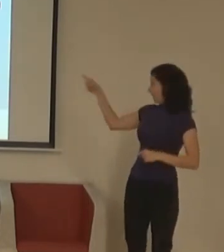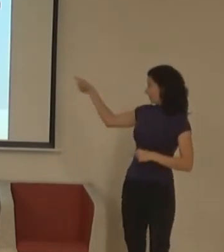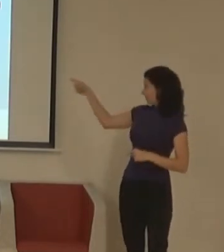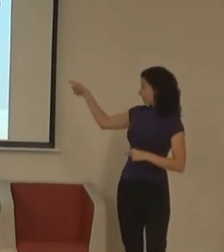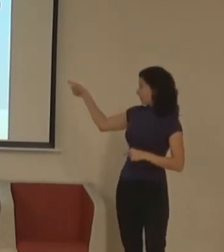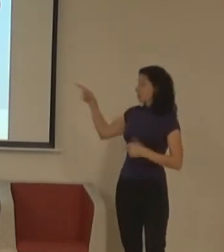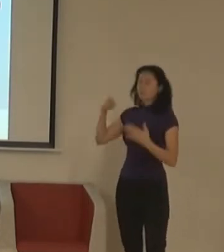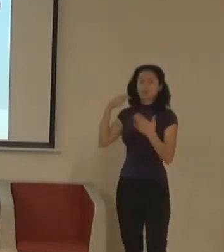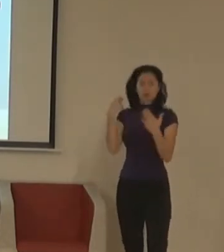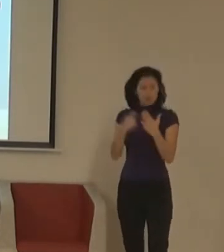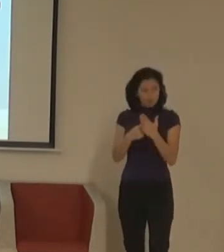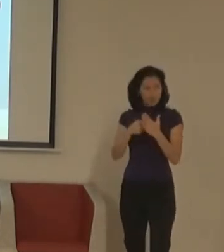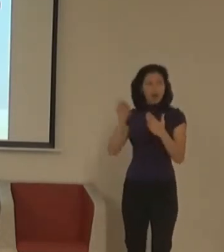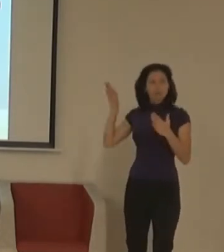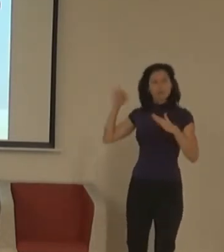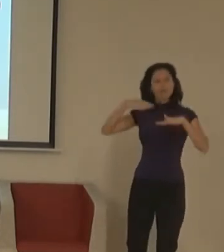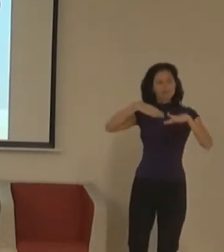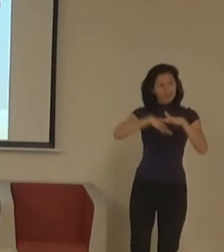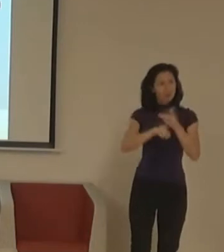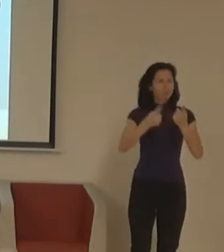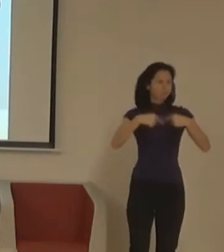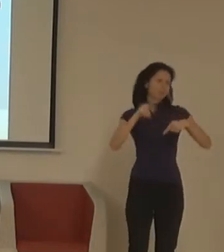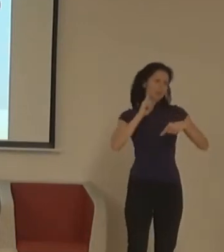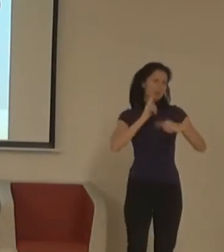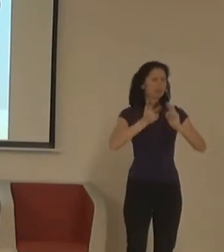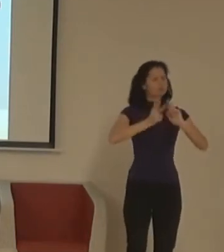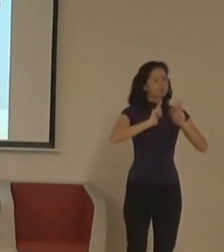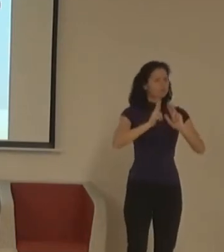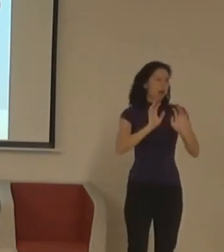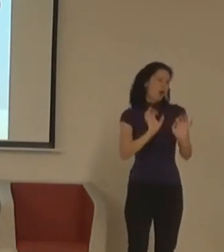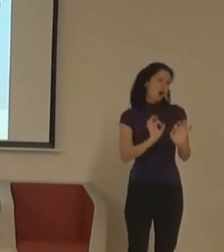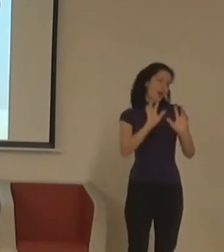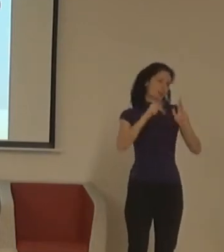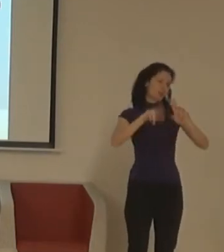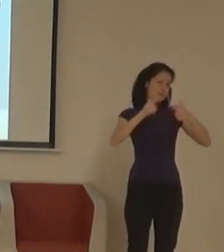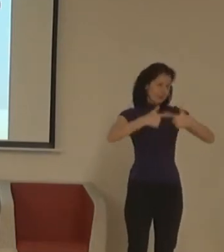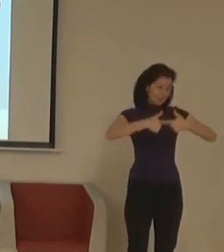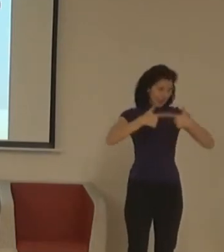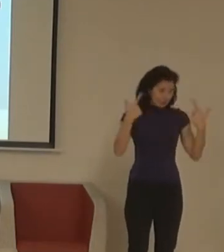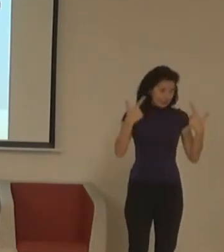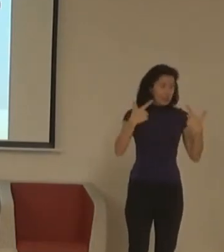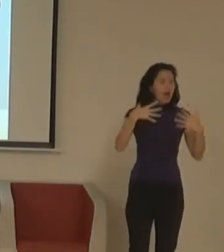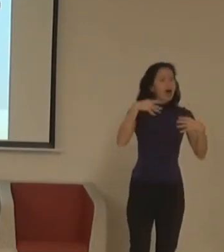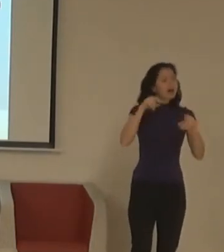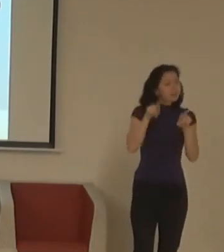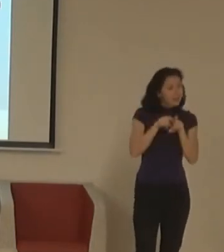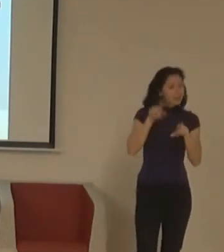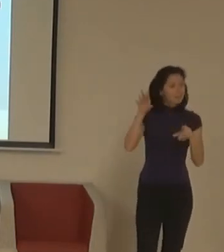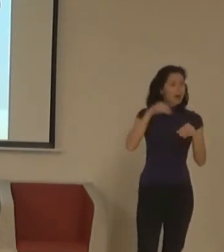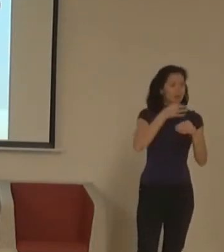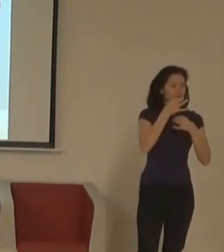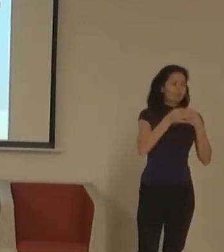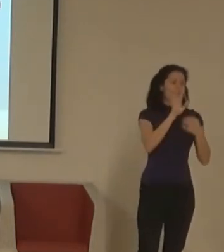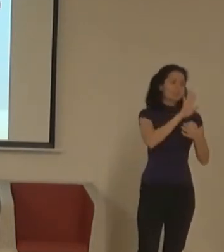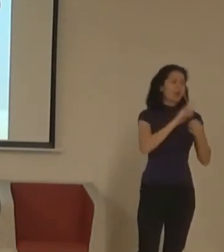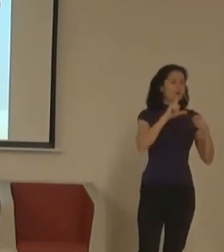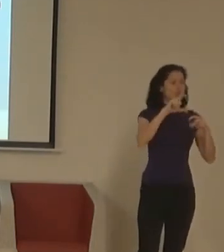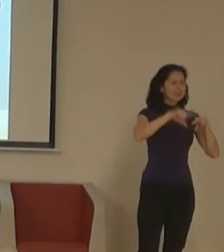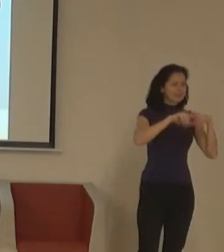vysloveně to opatření pro neslyšící, které je pro ně zajímavější, tak informace o Kempu a informace o přístupných opatřeních obecně.